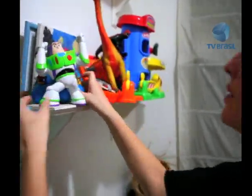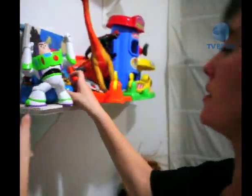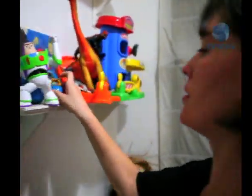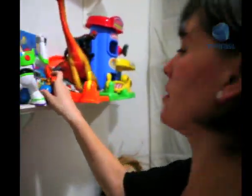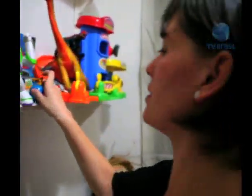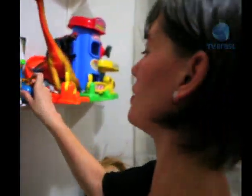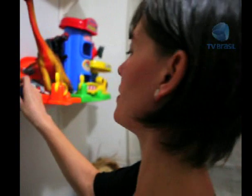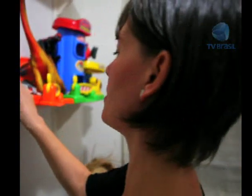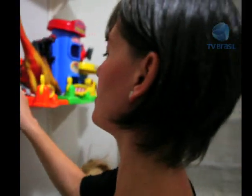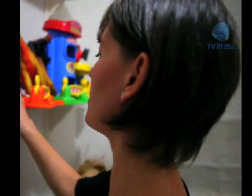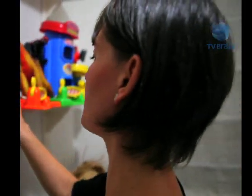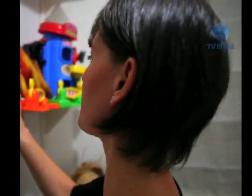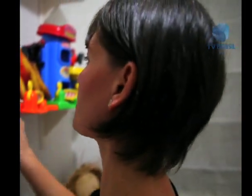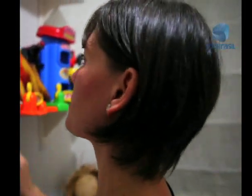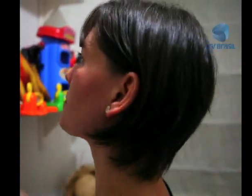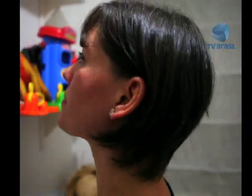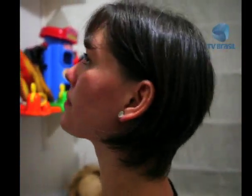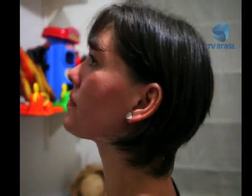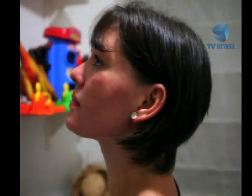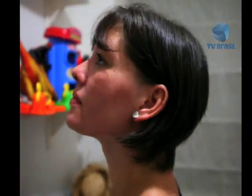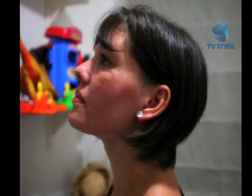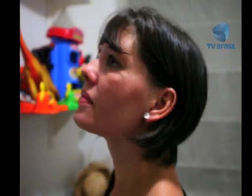Vanessa organiza brinquedos em uma prateleira.